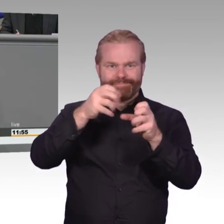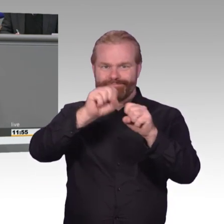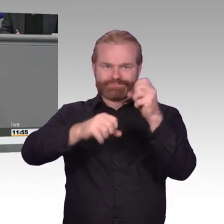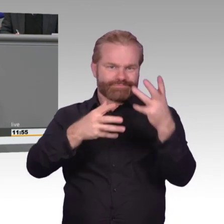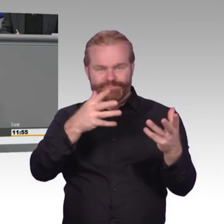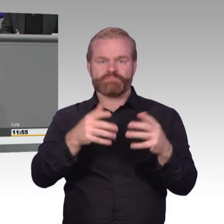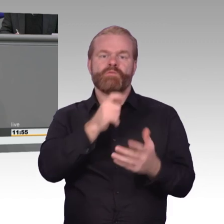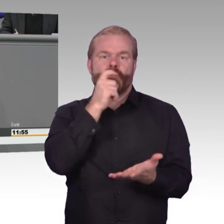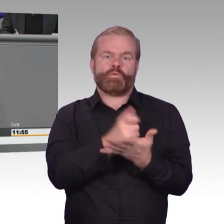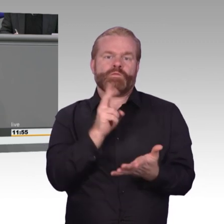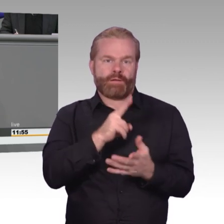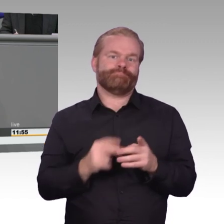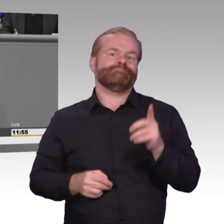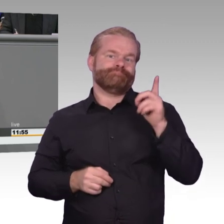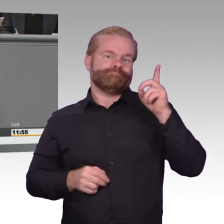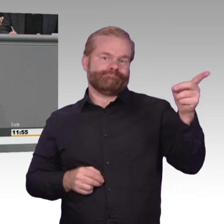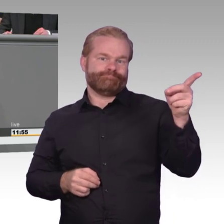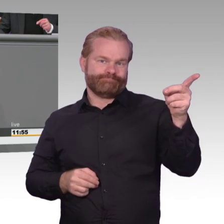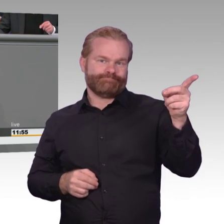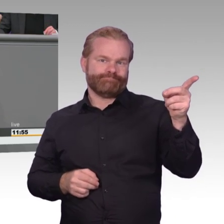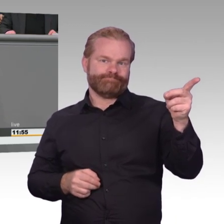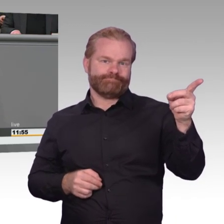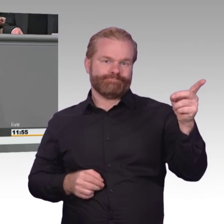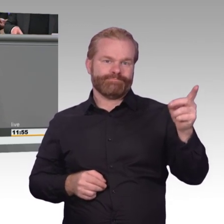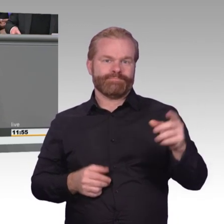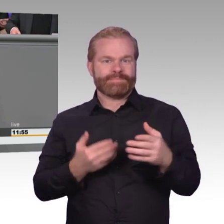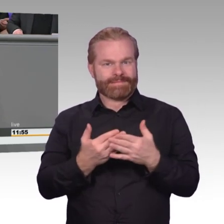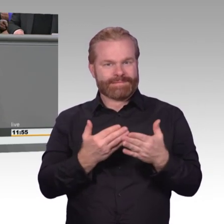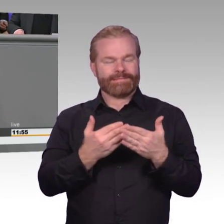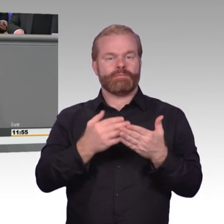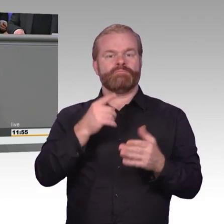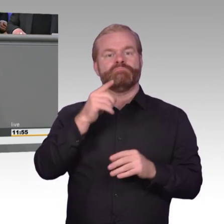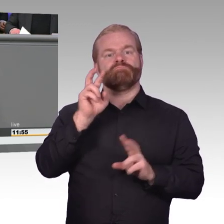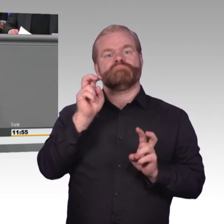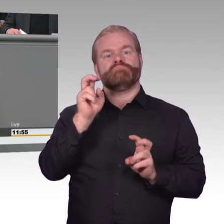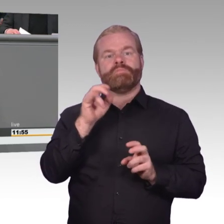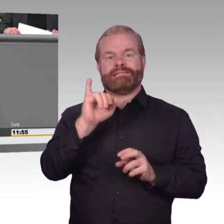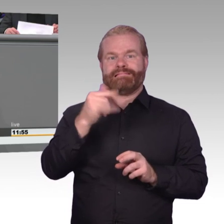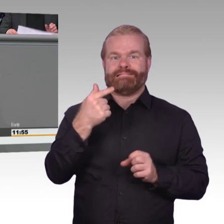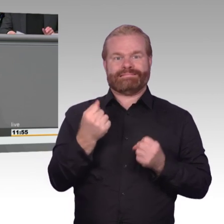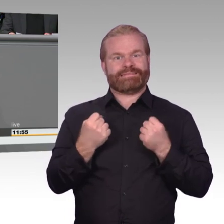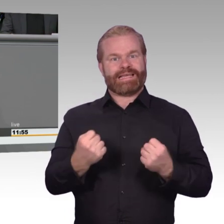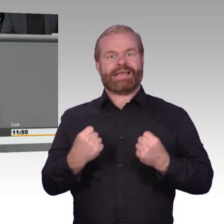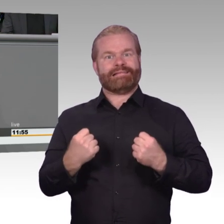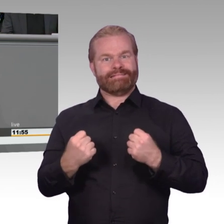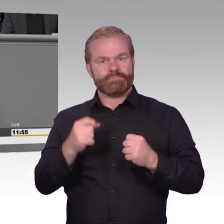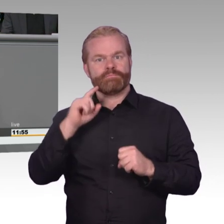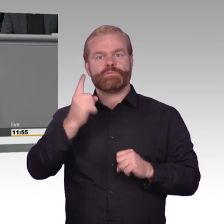davon abhält, alles und jeden zu vernetzen, das Netz zu einem Internet of everything zu machen. Braucht irgendjemand einen vernetzten